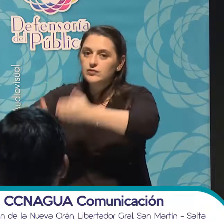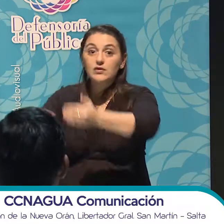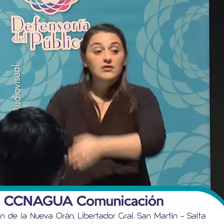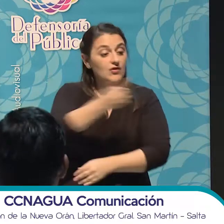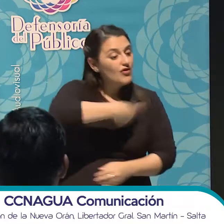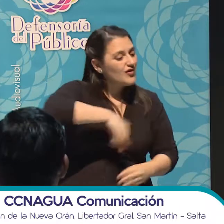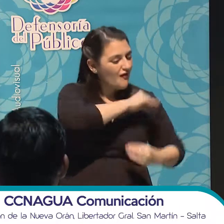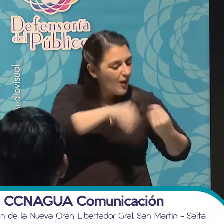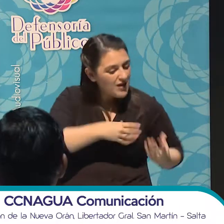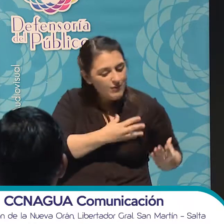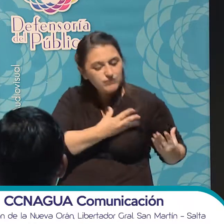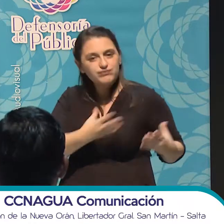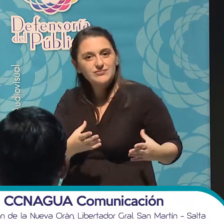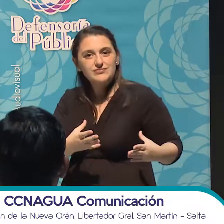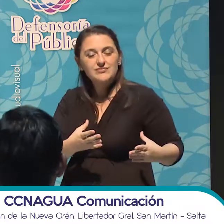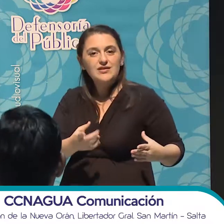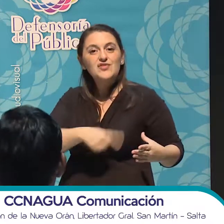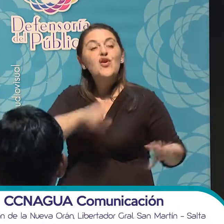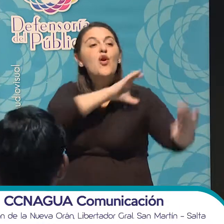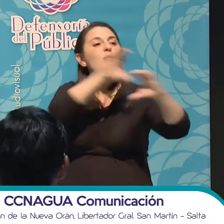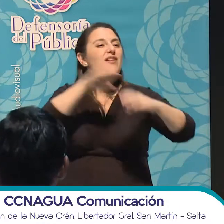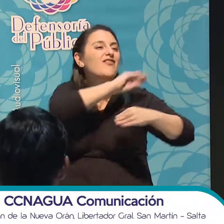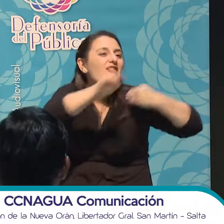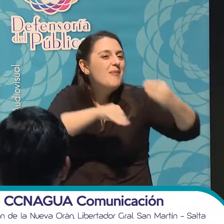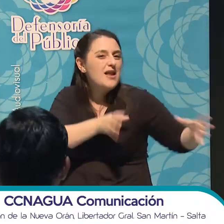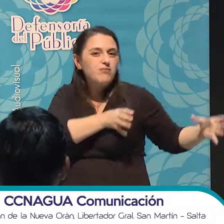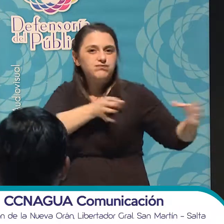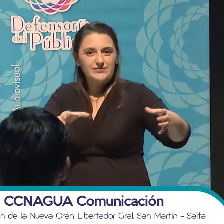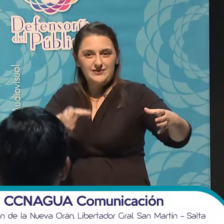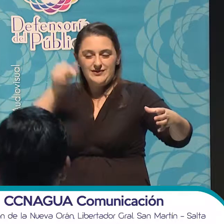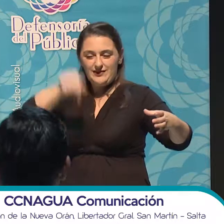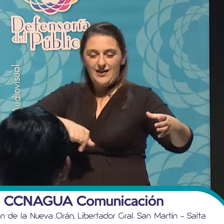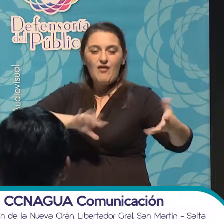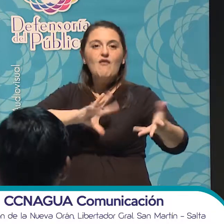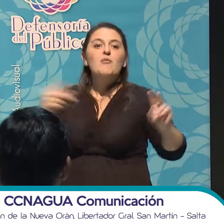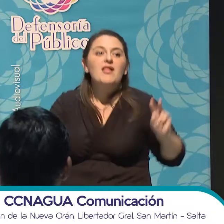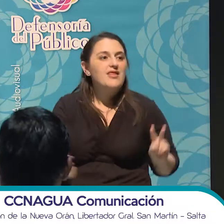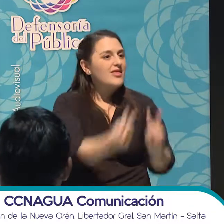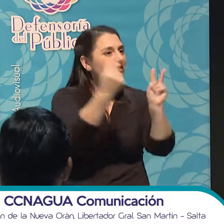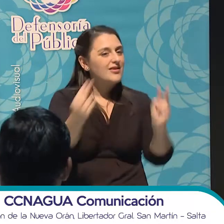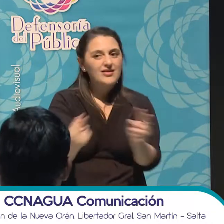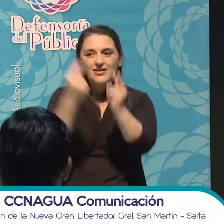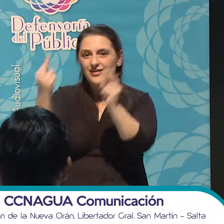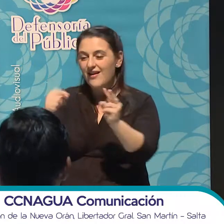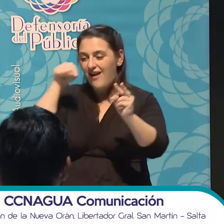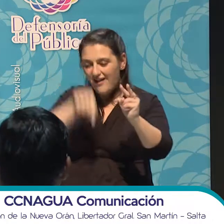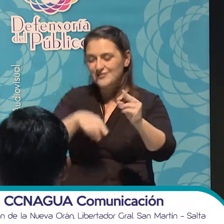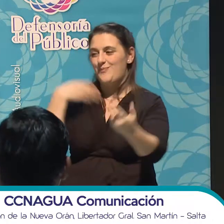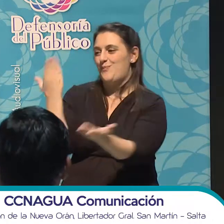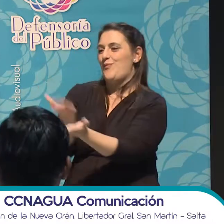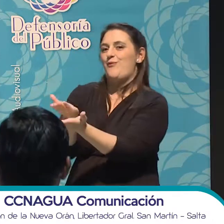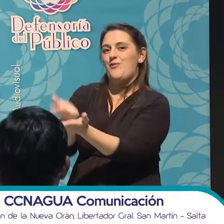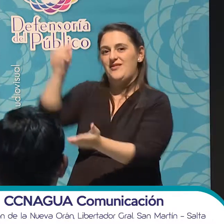familias que hacemos comunicación, podamos de alguna manera encontrarnos, que es la propuesta de